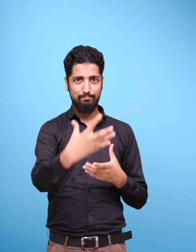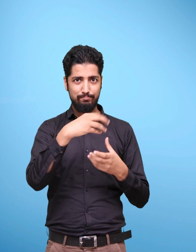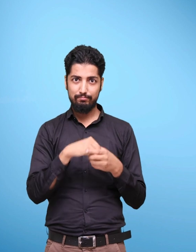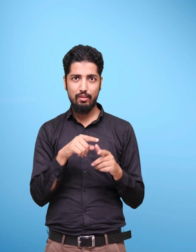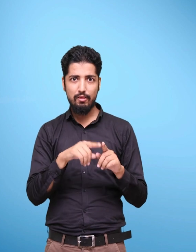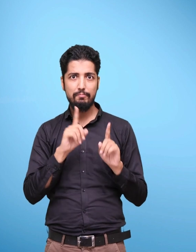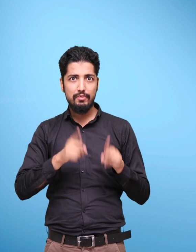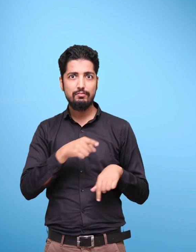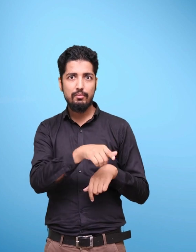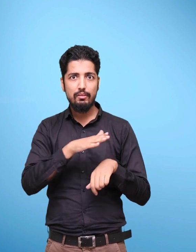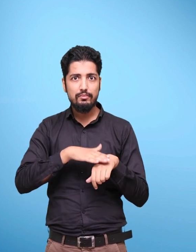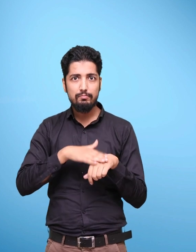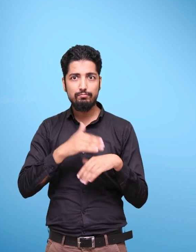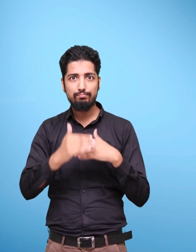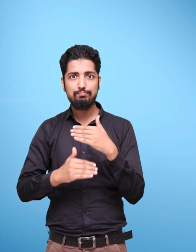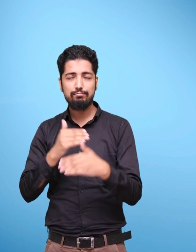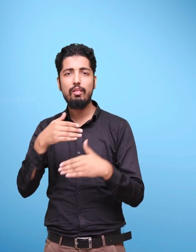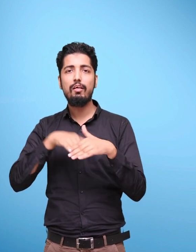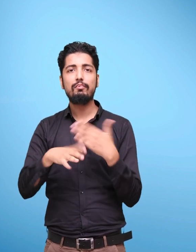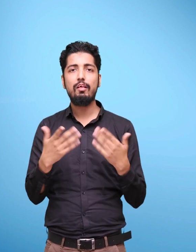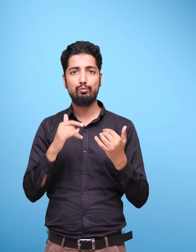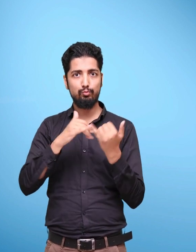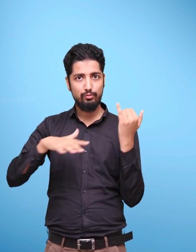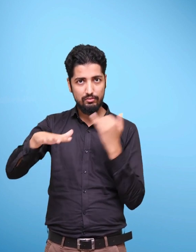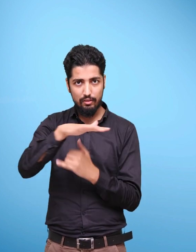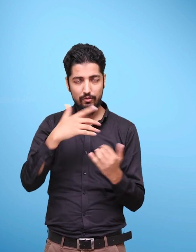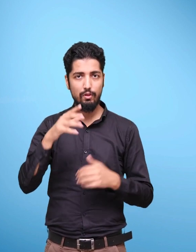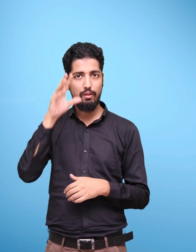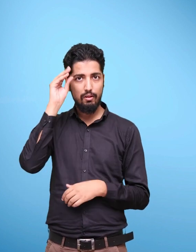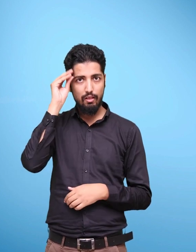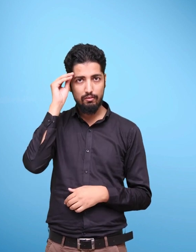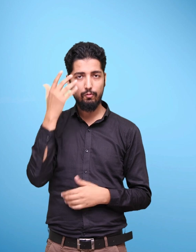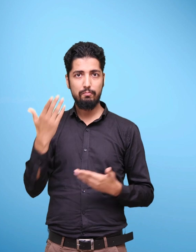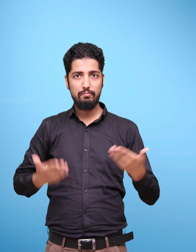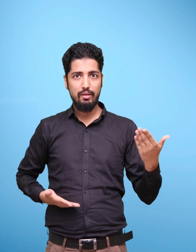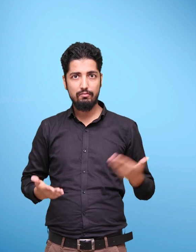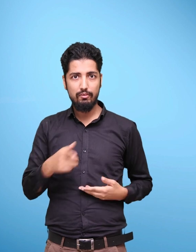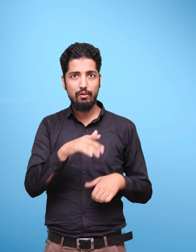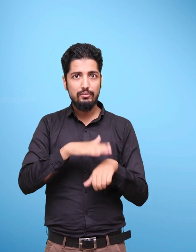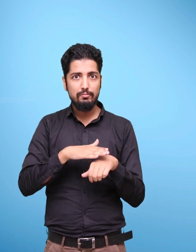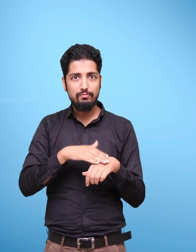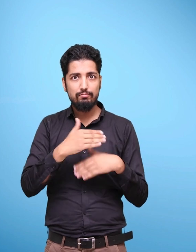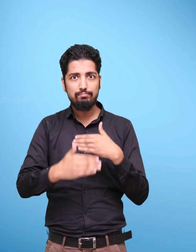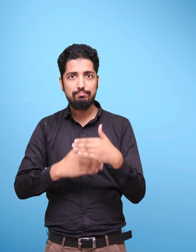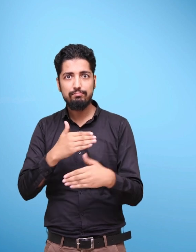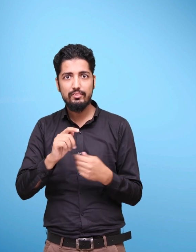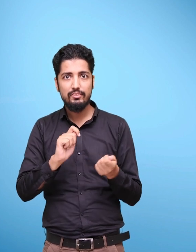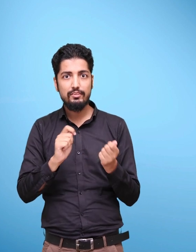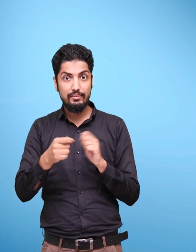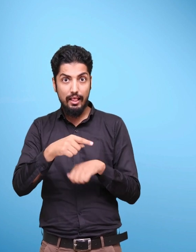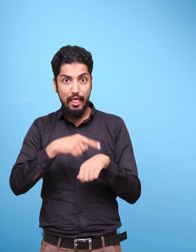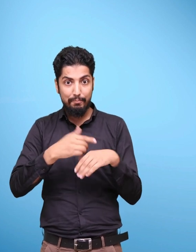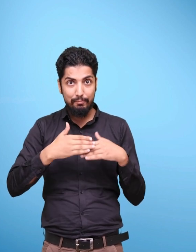An individual's lifelong learning, social and emotional behaviour and overall health depend deeply upon the experiences